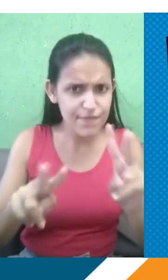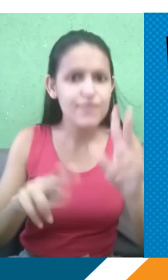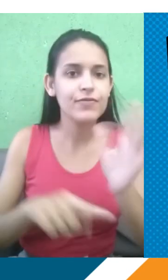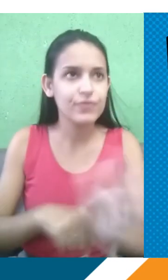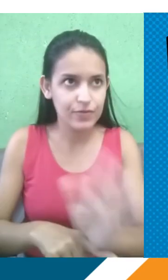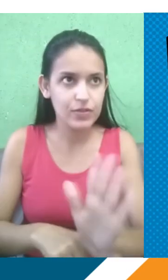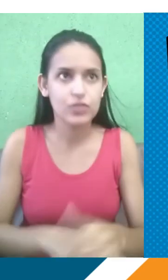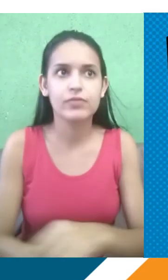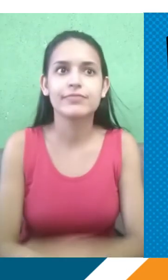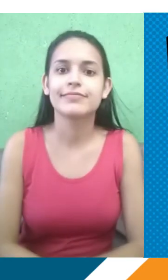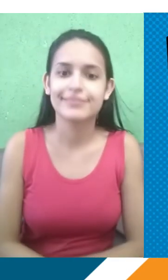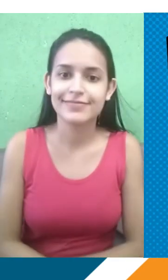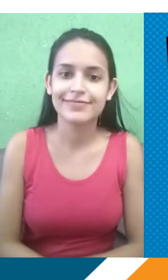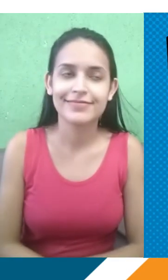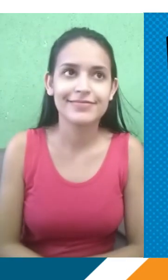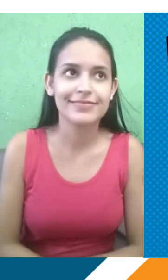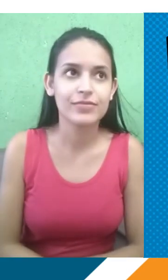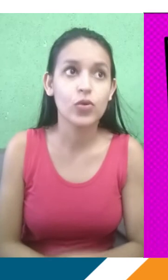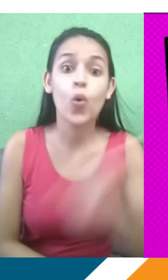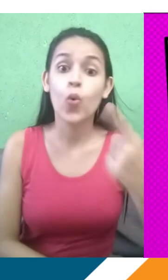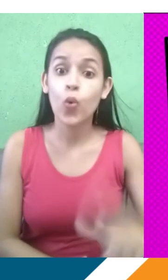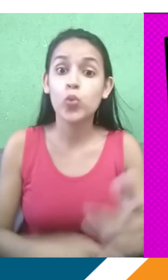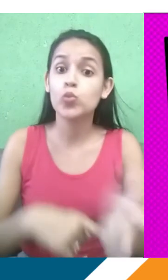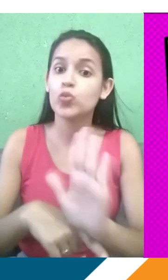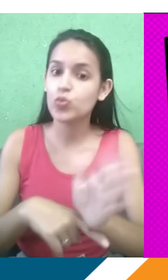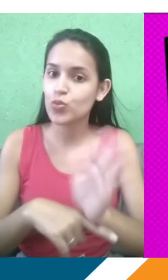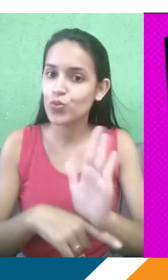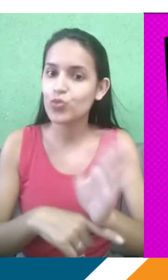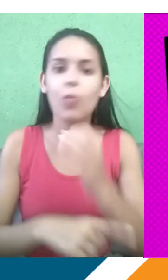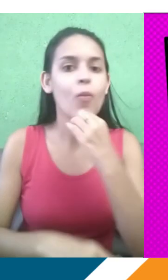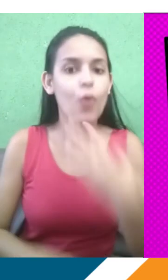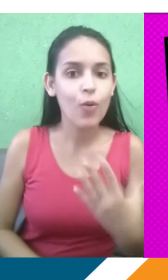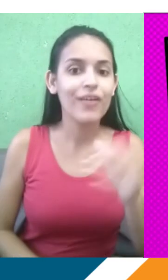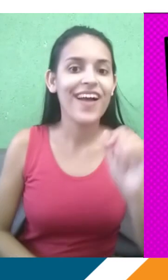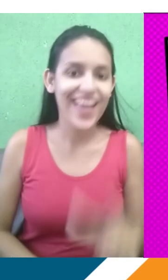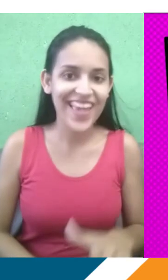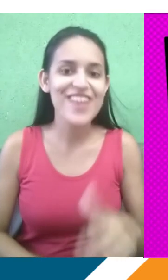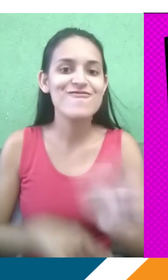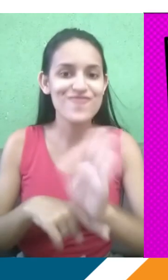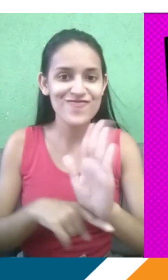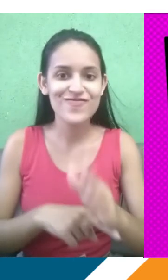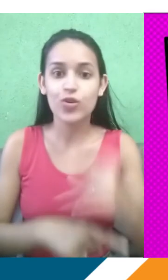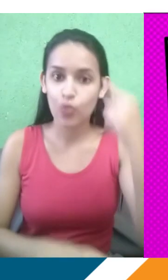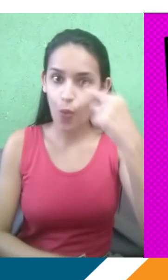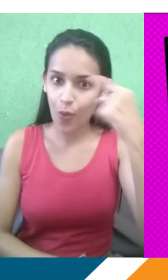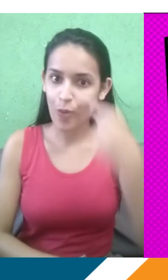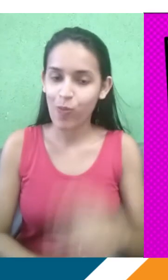e assistam, porque vai ser uma dica de olho. Outro vídeo motivacional que eu não podia deixar de falar é o vídeo de espanhol, gente. É